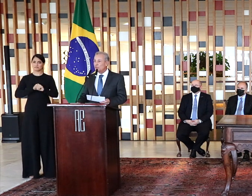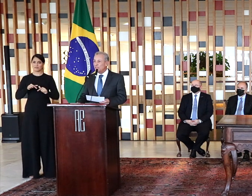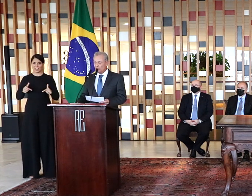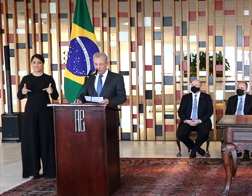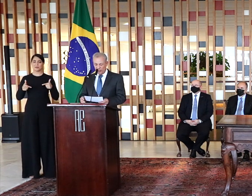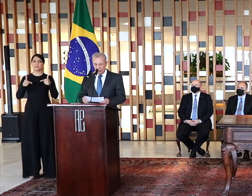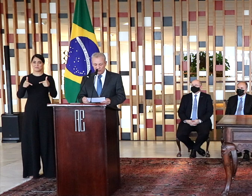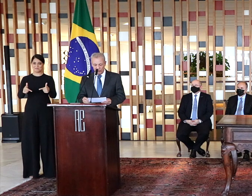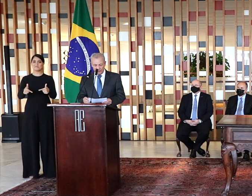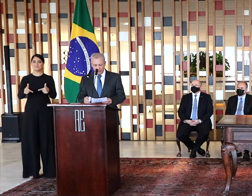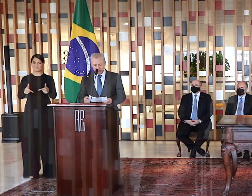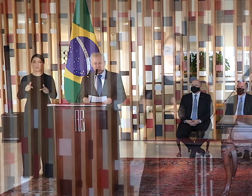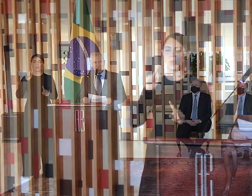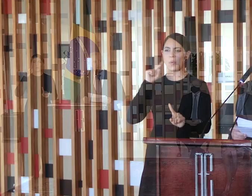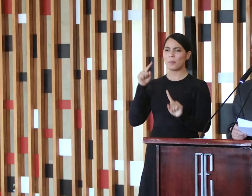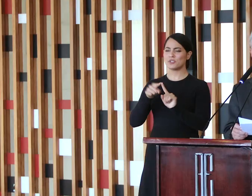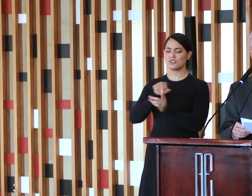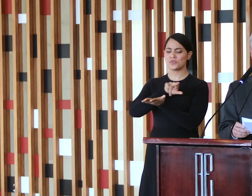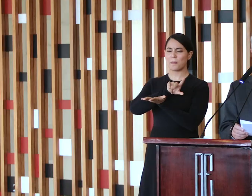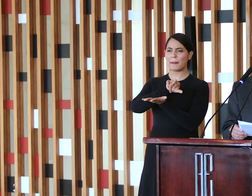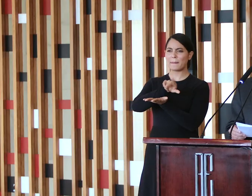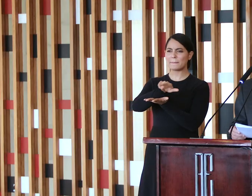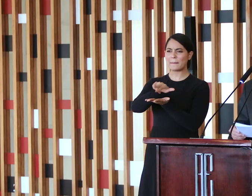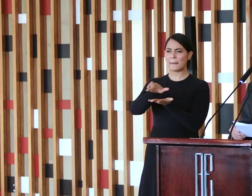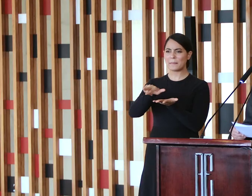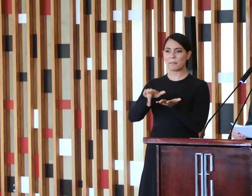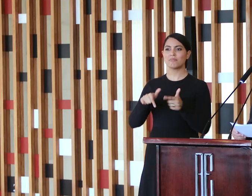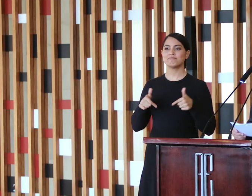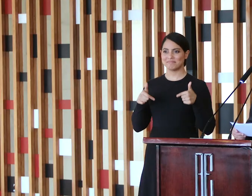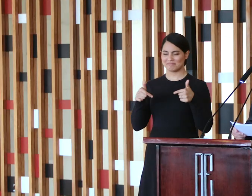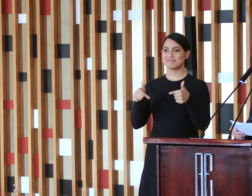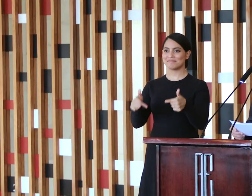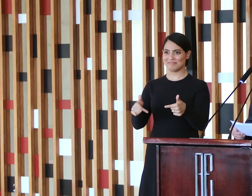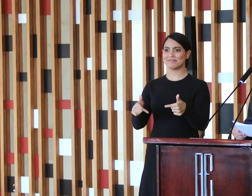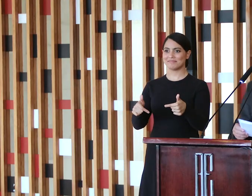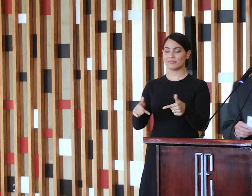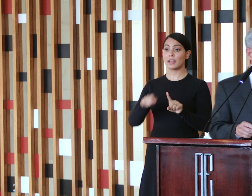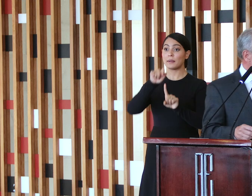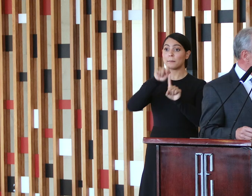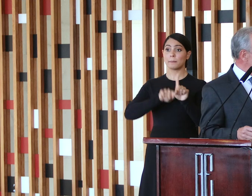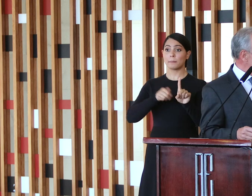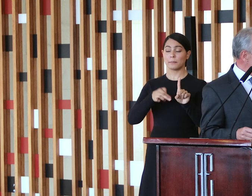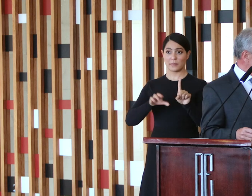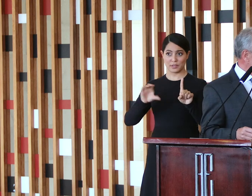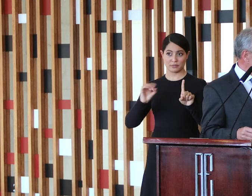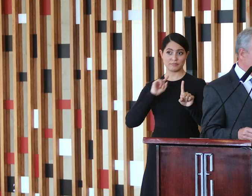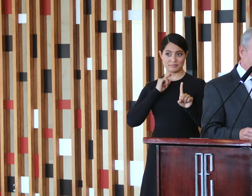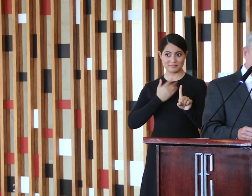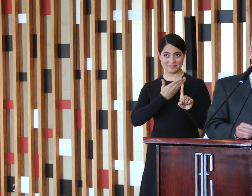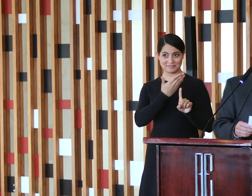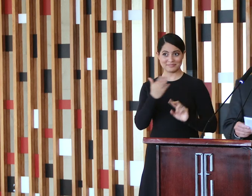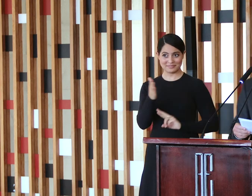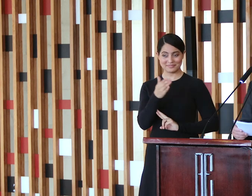disse, todos esses objetivos. No mês de maio, com imensa satisfação, chanceler,